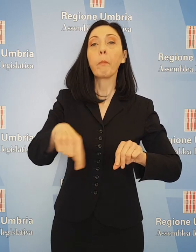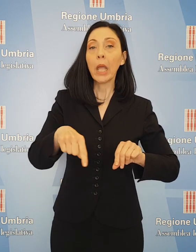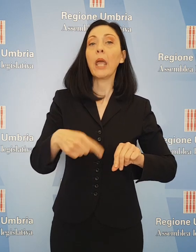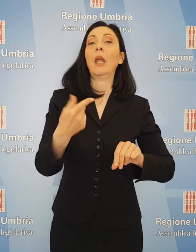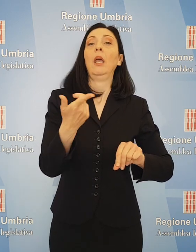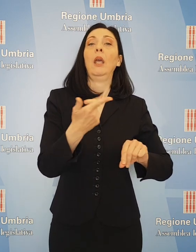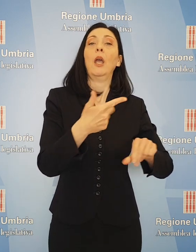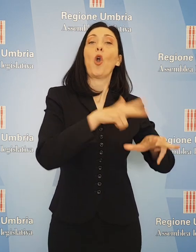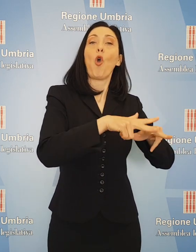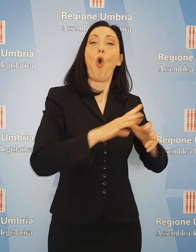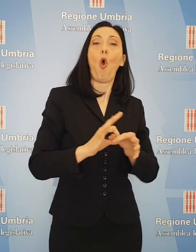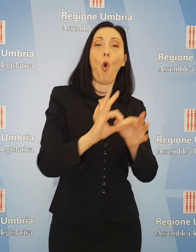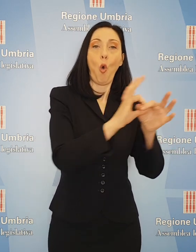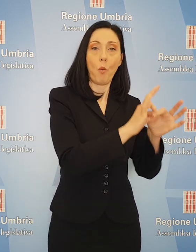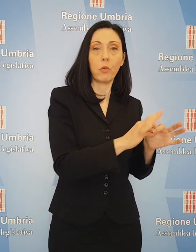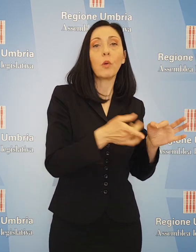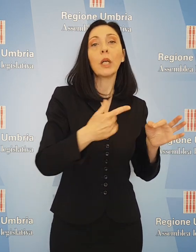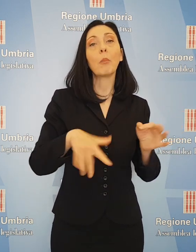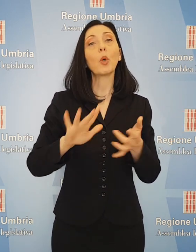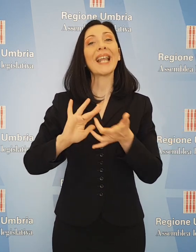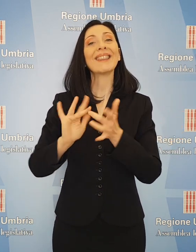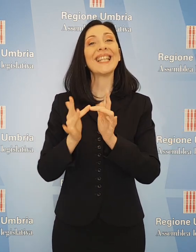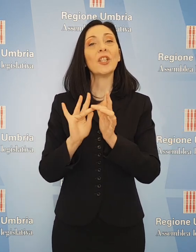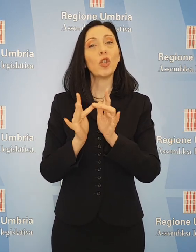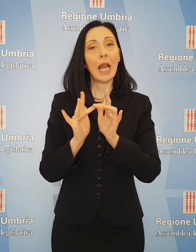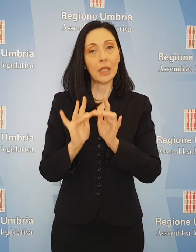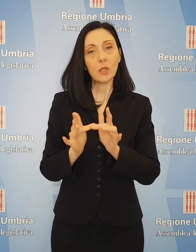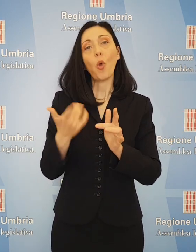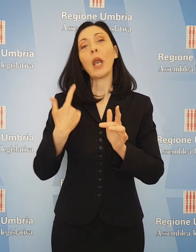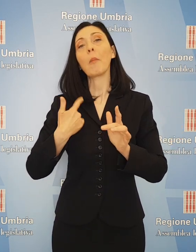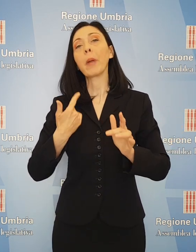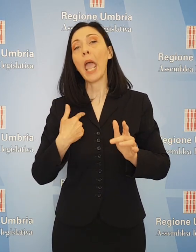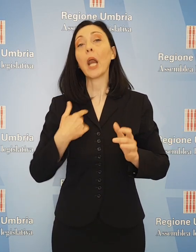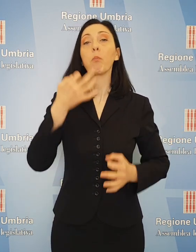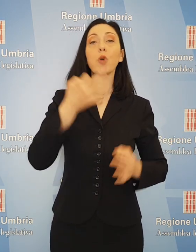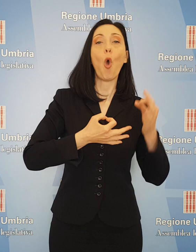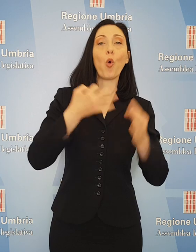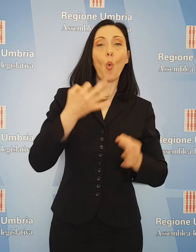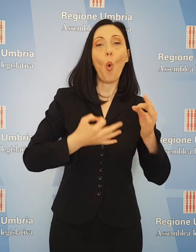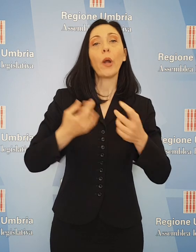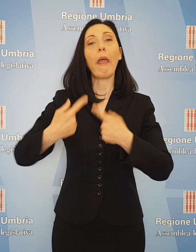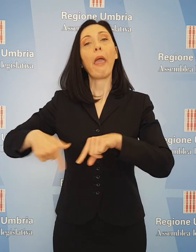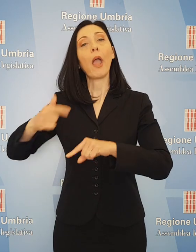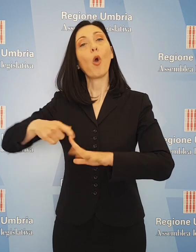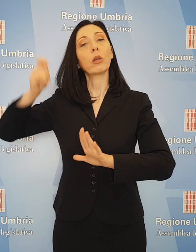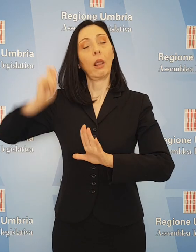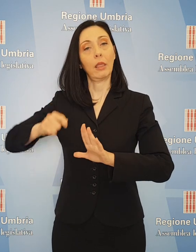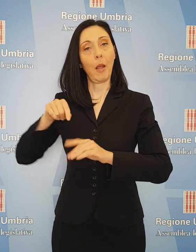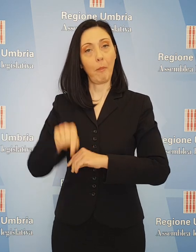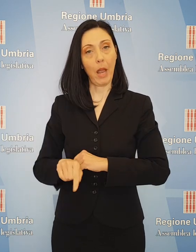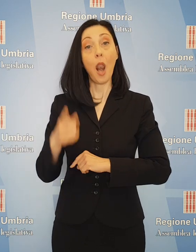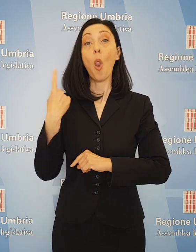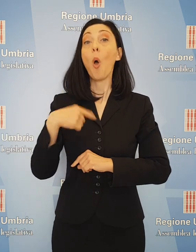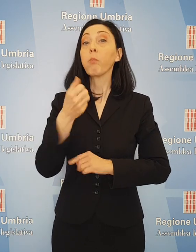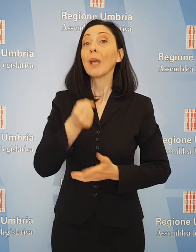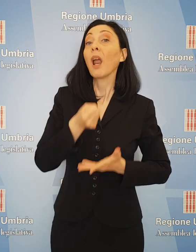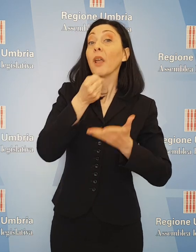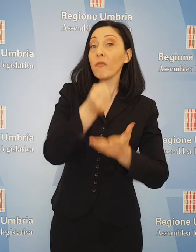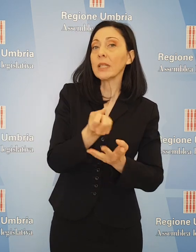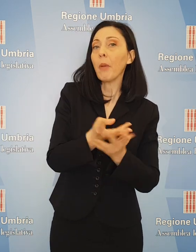alle unioni dei comuni e per la digitalizzazione di procure e corte d'appello. Per il rilancio degli investimenti pubblici,